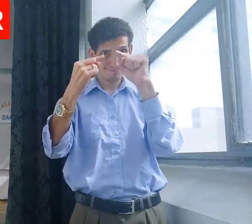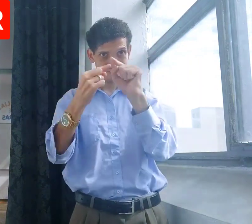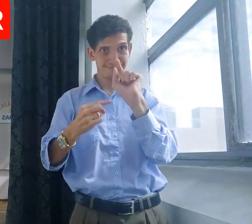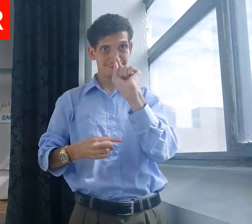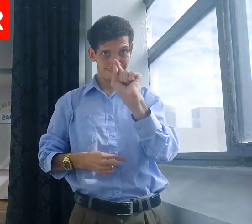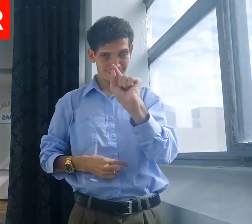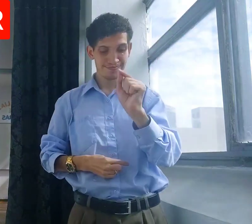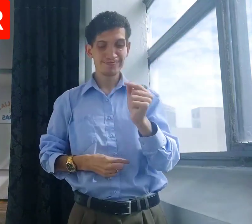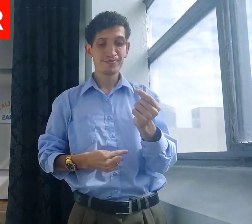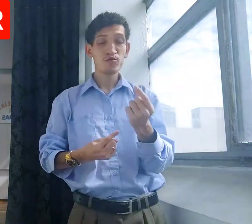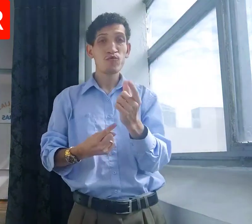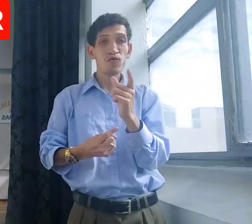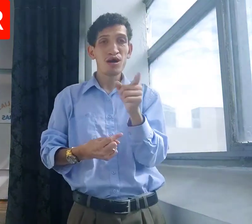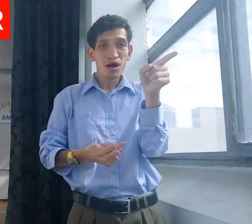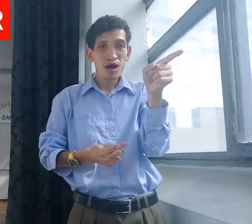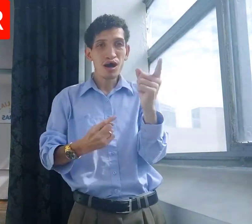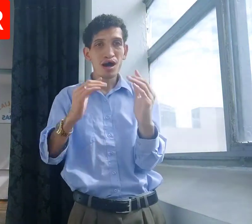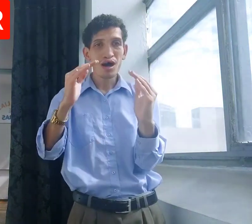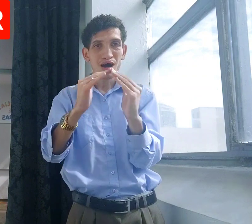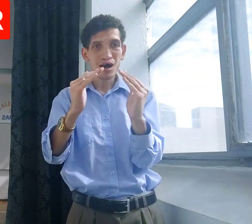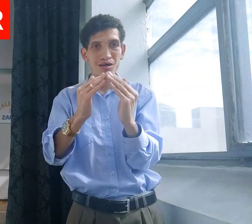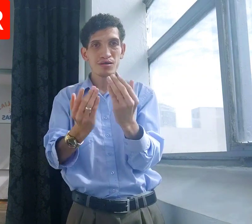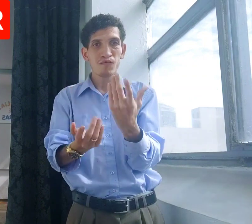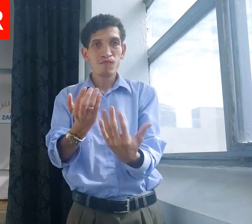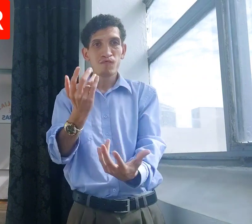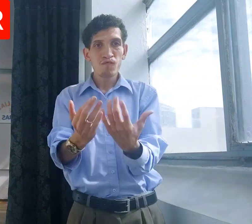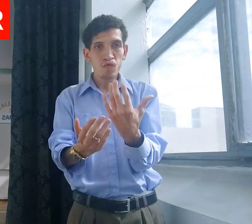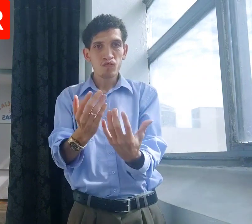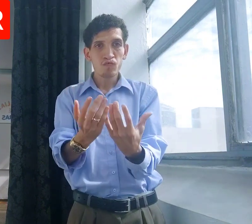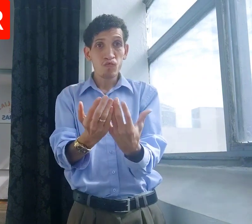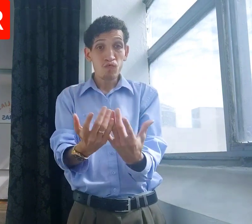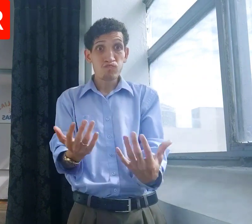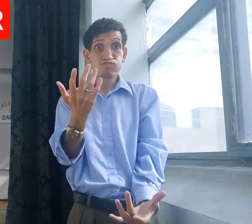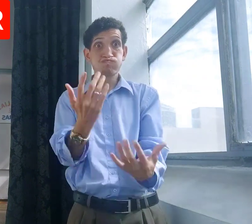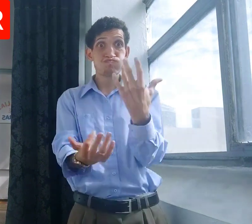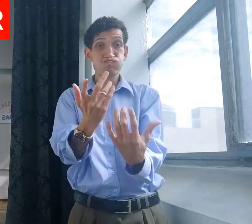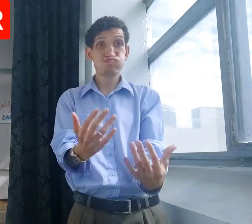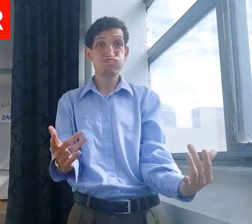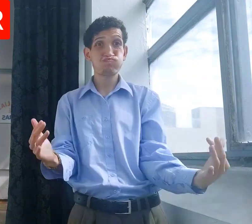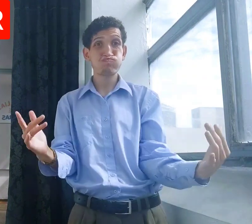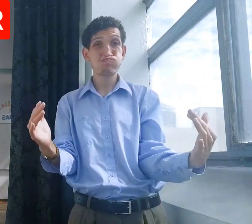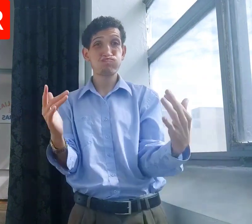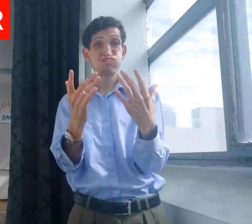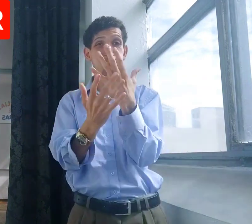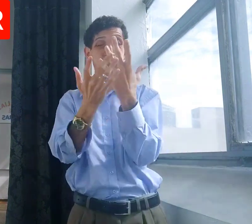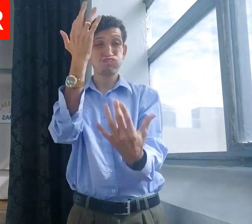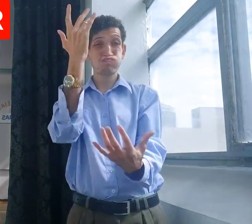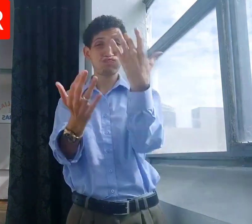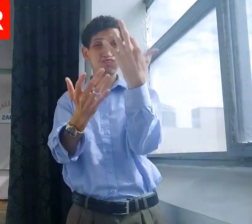A primeira praia aplica o quê? Lá na casa, o ovo estava muito alto,